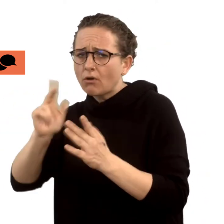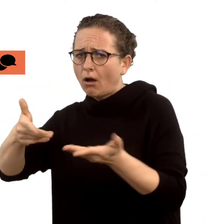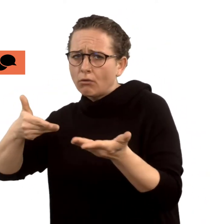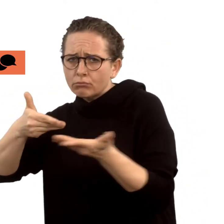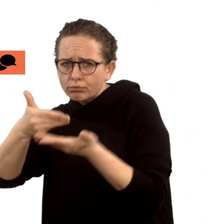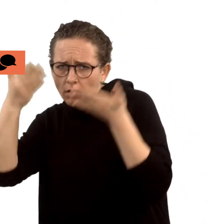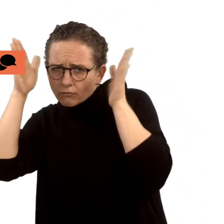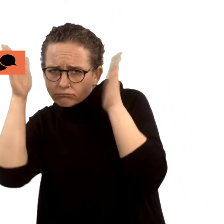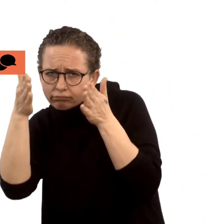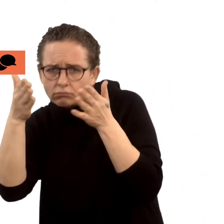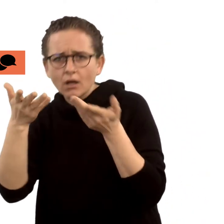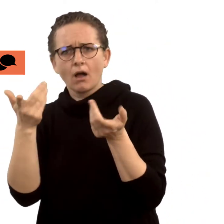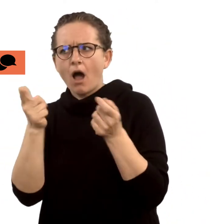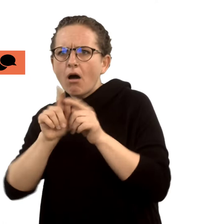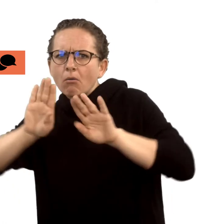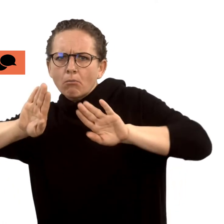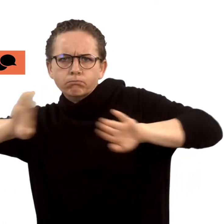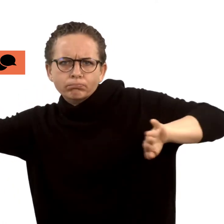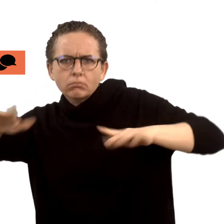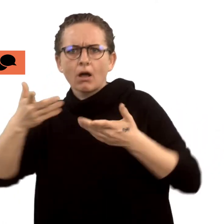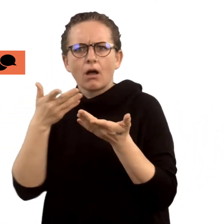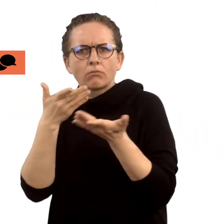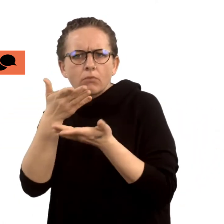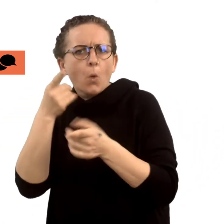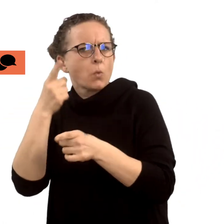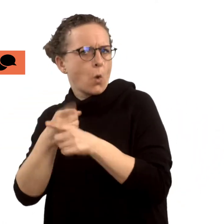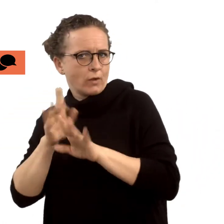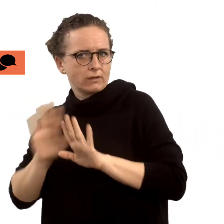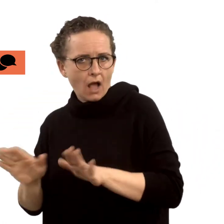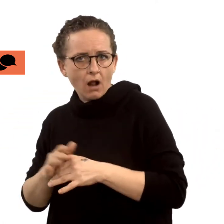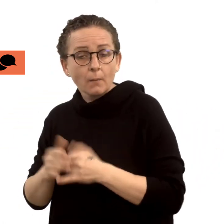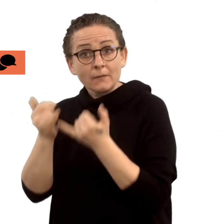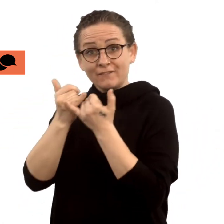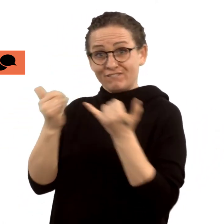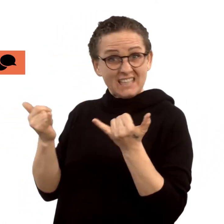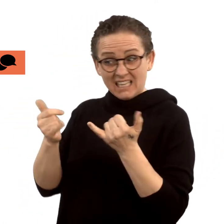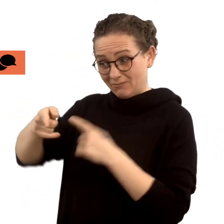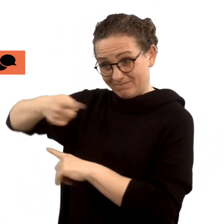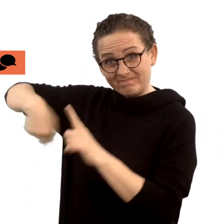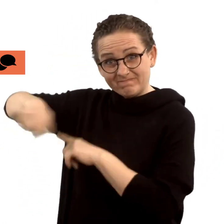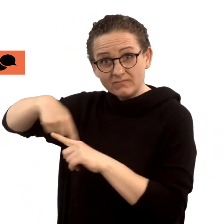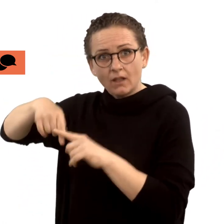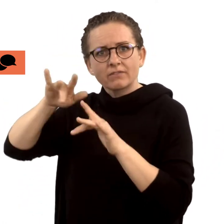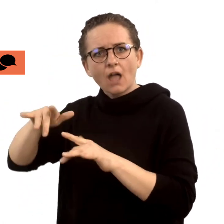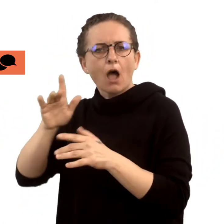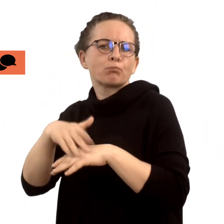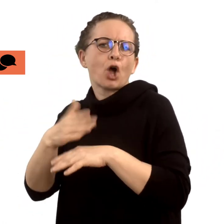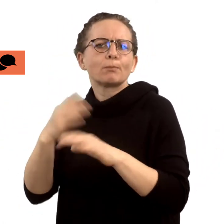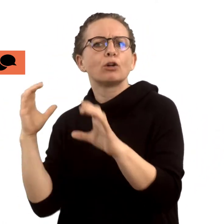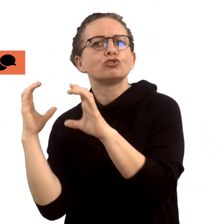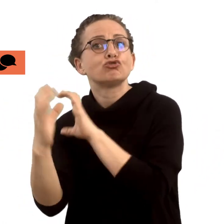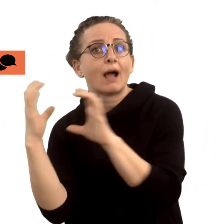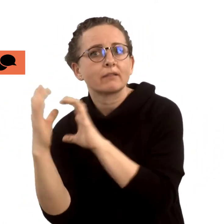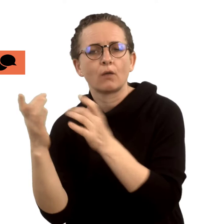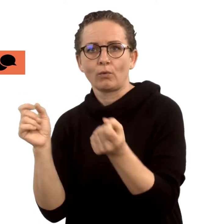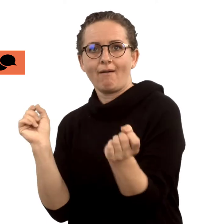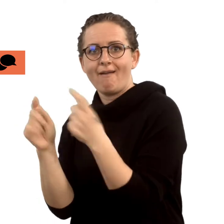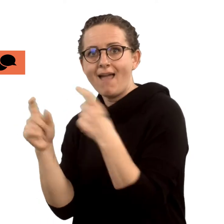und unabhängig. Sie können dabei in einen schriftlichen Dialog mit Ihrer Weiterbildungsberaterin oder Ihrem Bildungsberater treten,